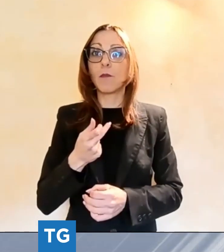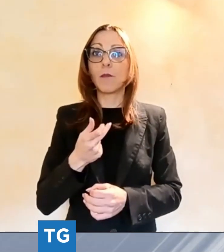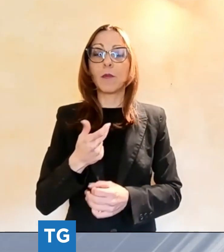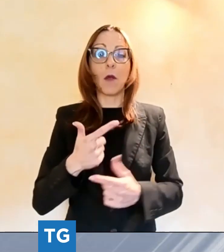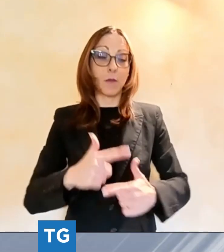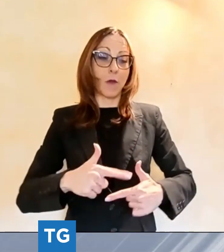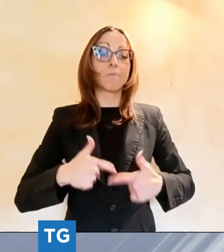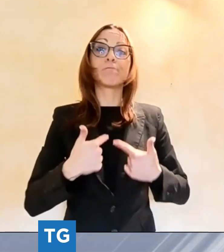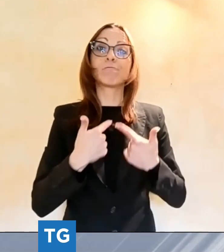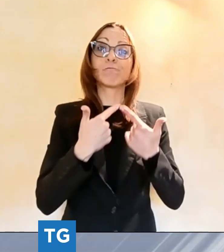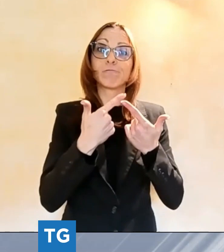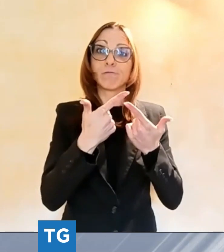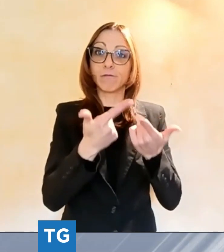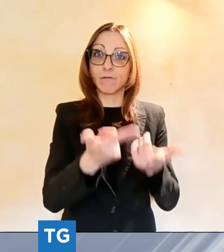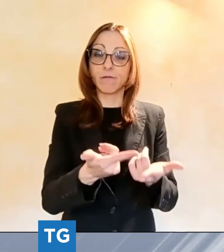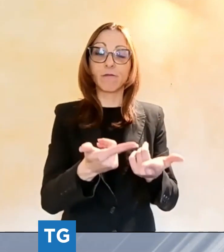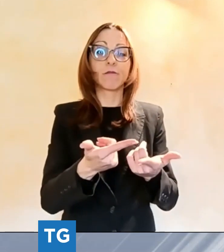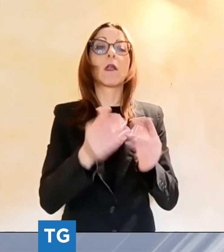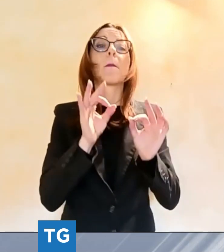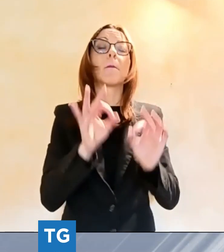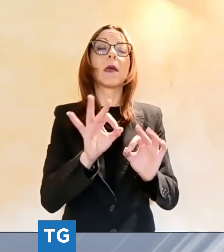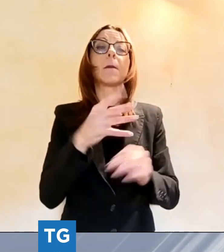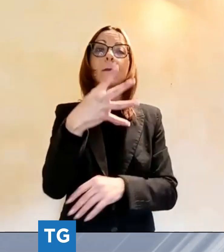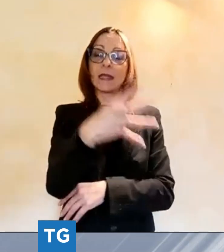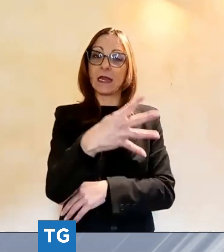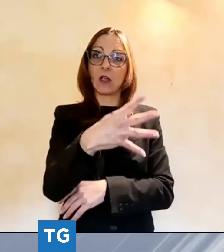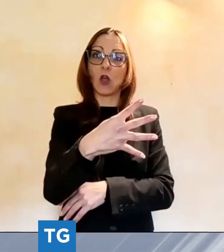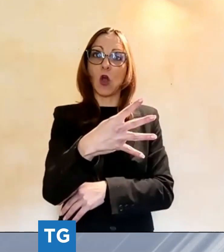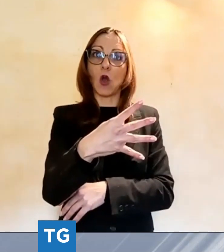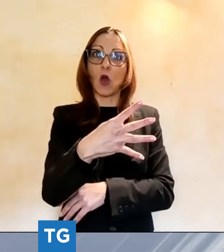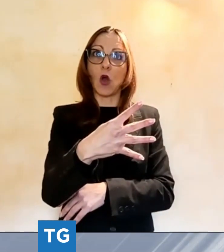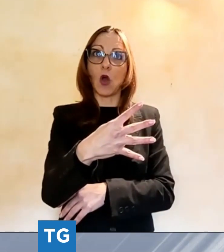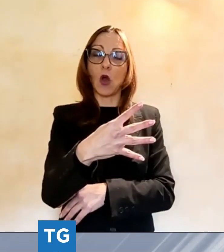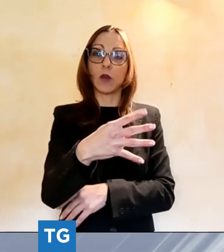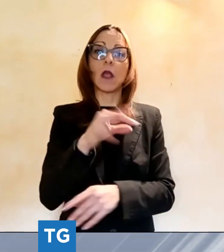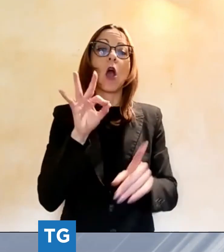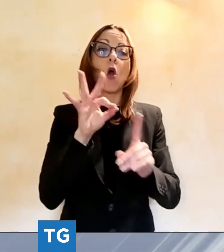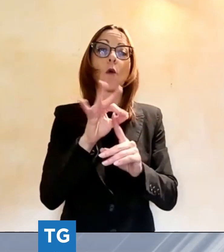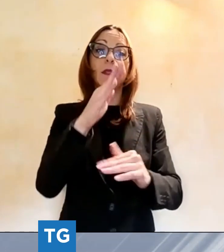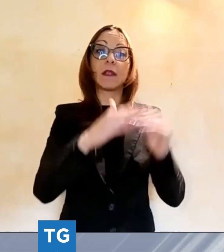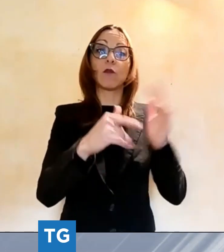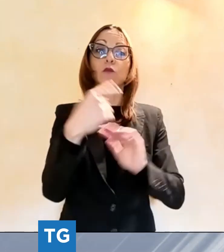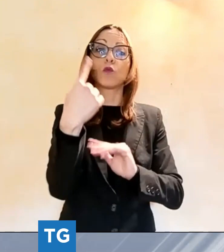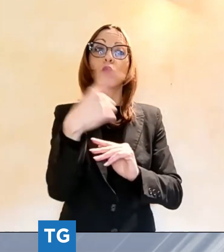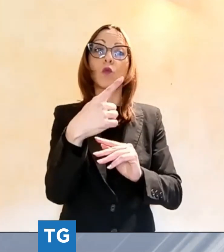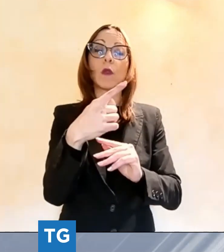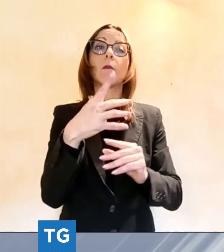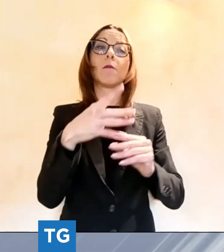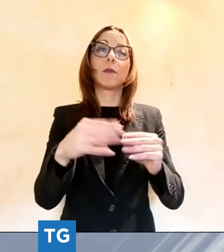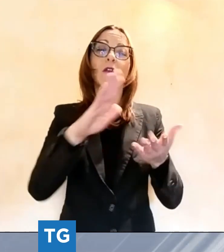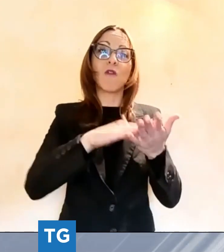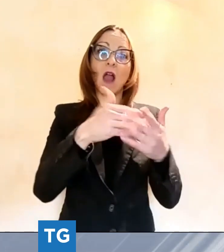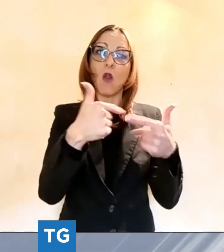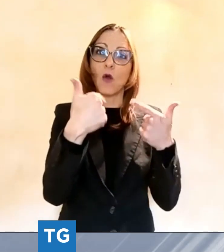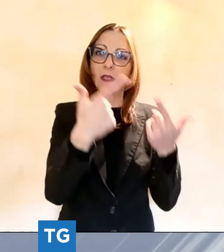Misericordia proprio perché valorizzasse queste strutture. Quindi una storia di famiglia, un piccolo gesto, io credo solo